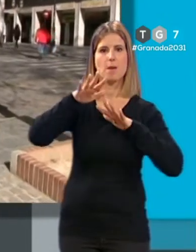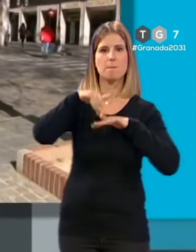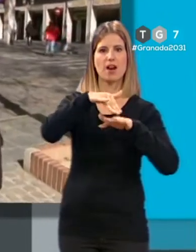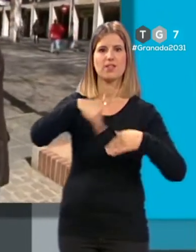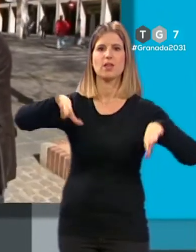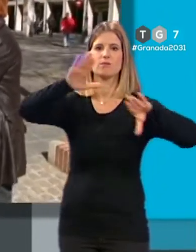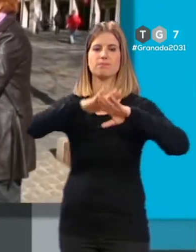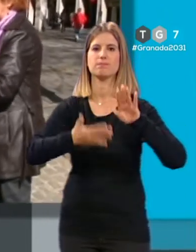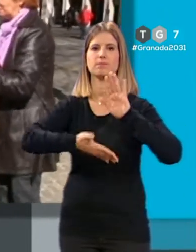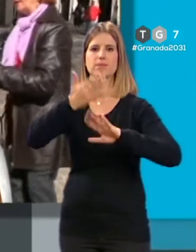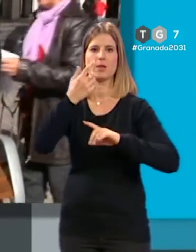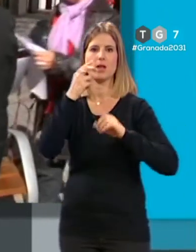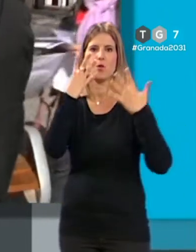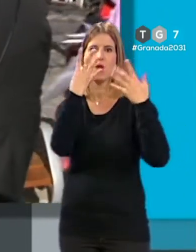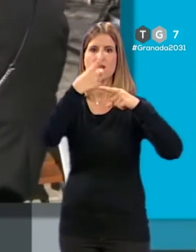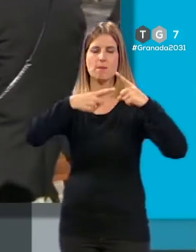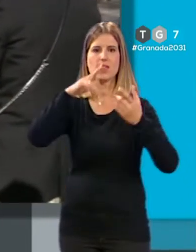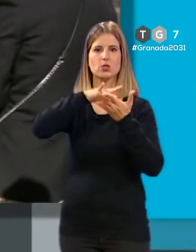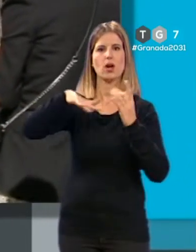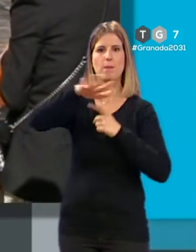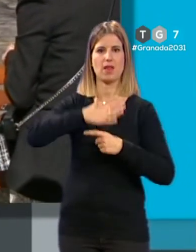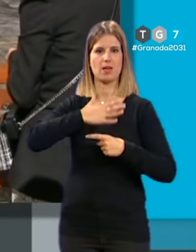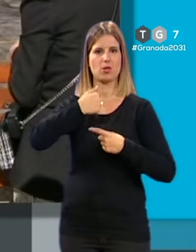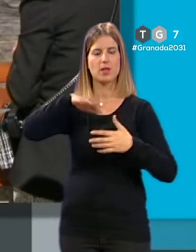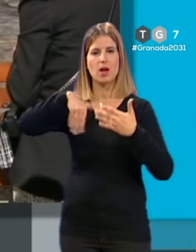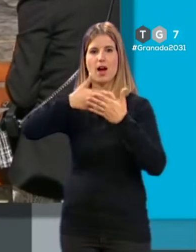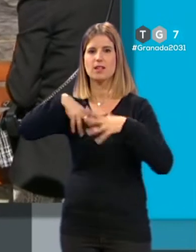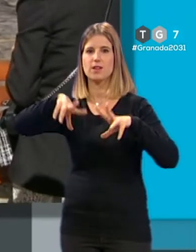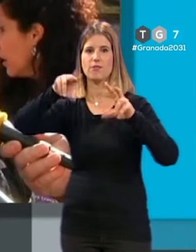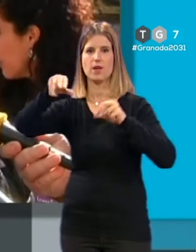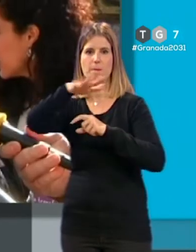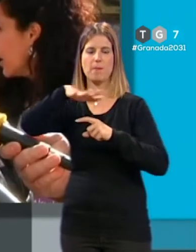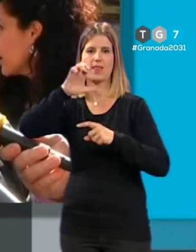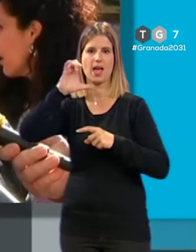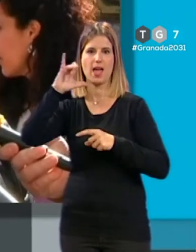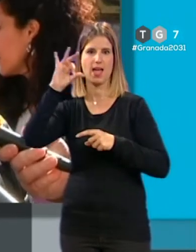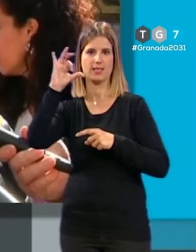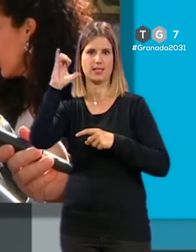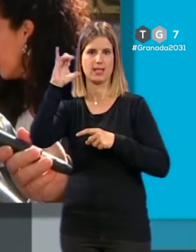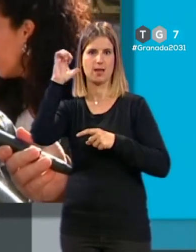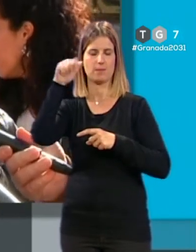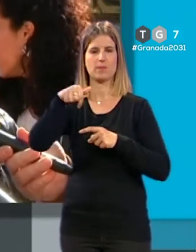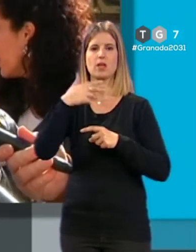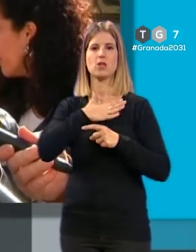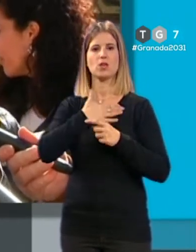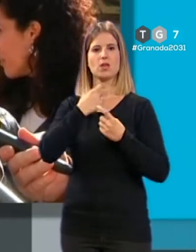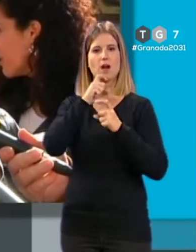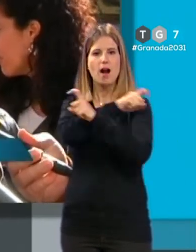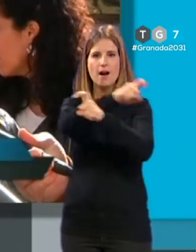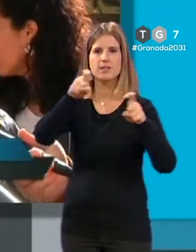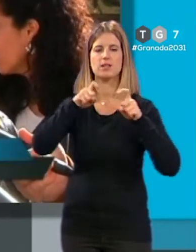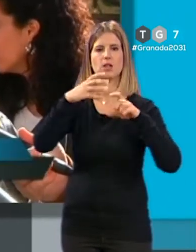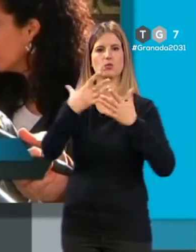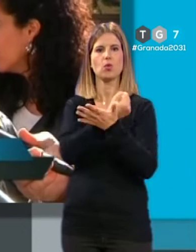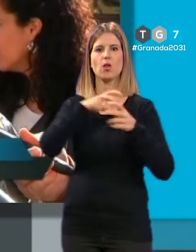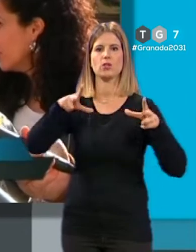nocturna saldrá a las 9 y media desde la Plaza del Carmen finalizando en la Plaza de Einstein. Hacer un llamamiento a toda la sociedad